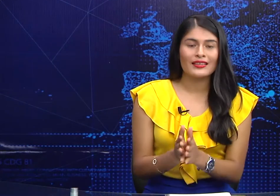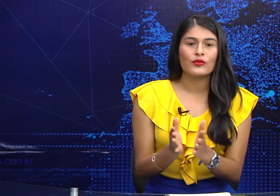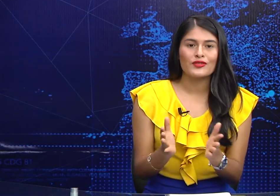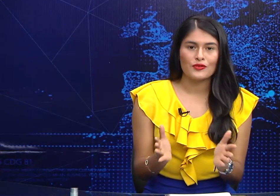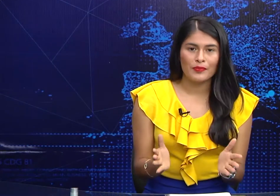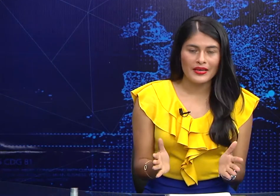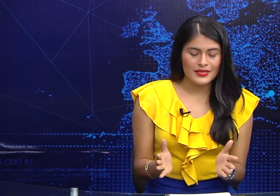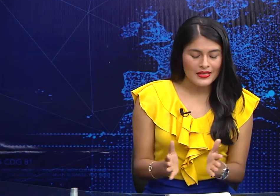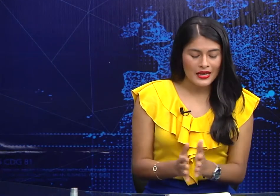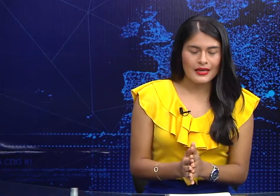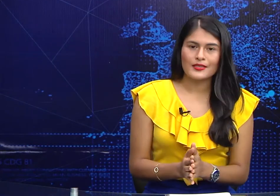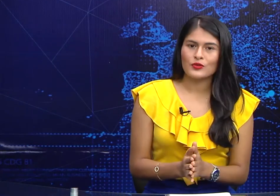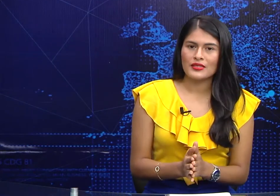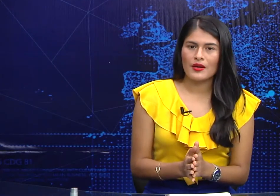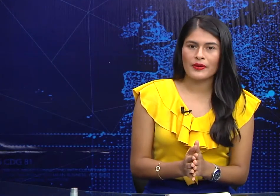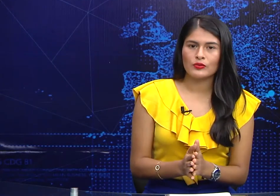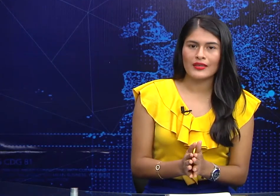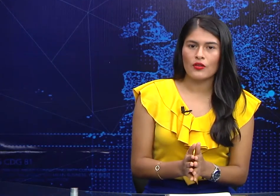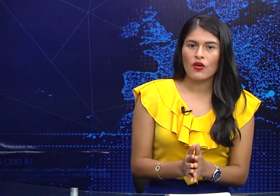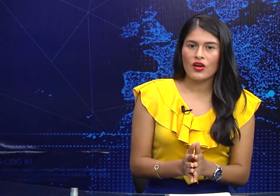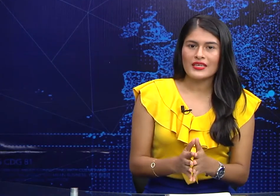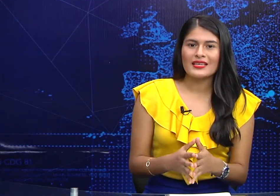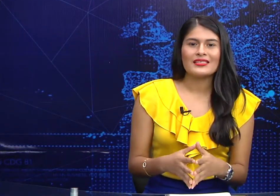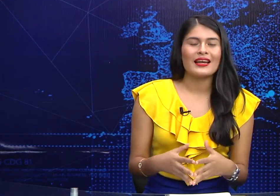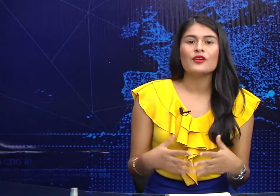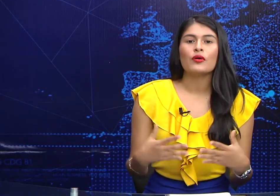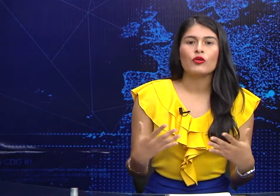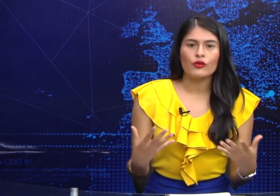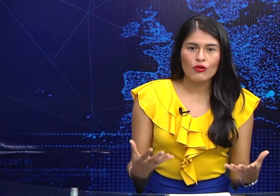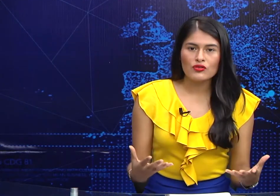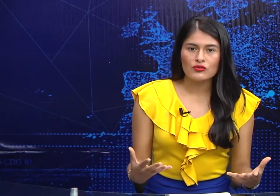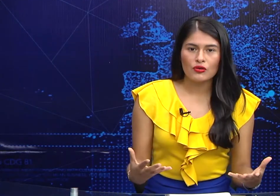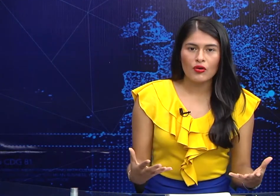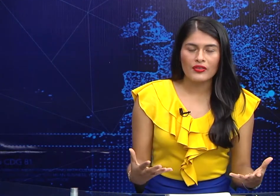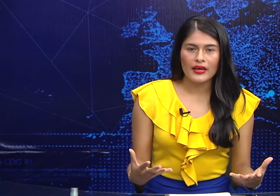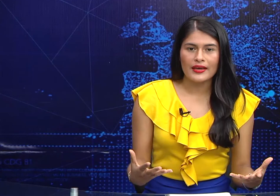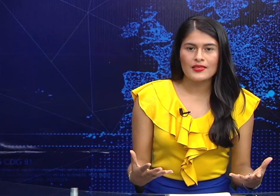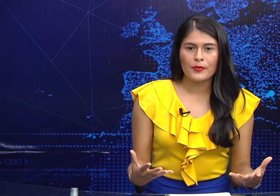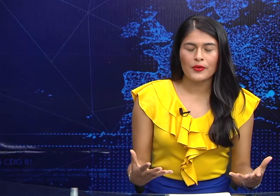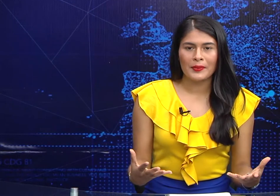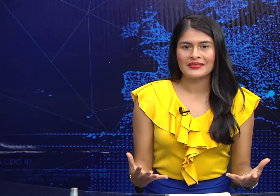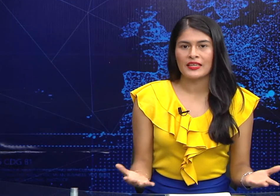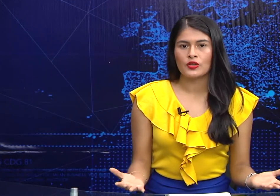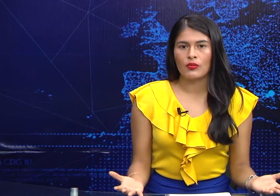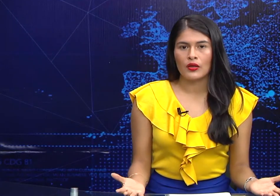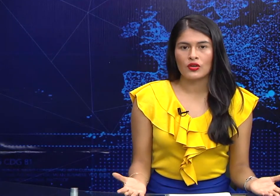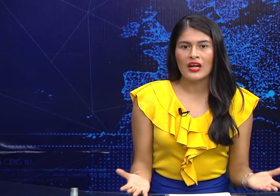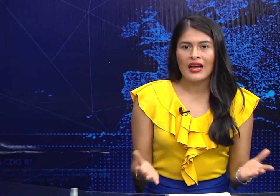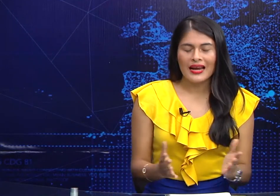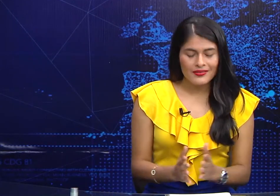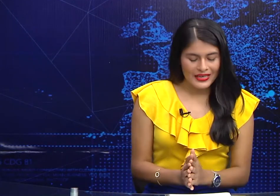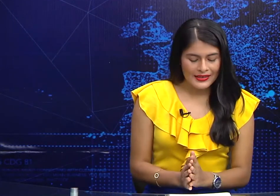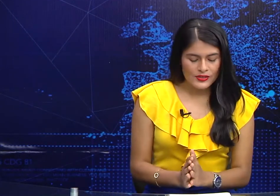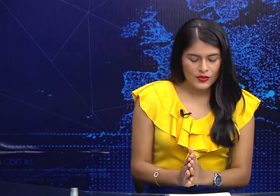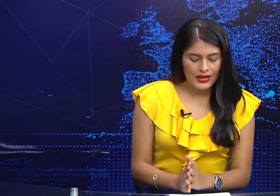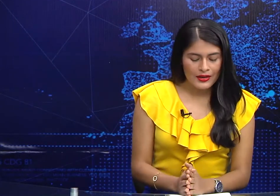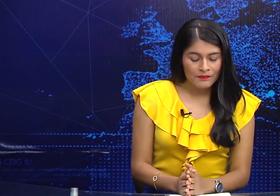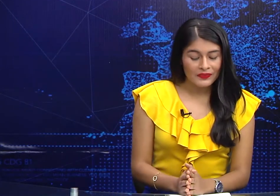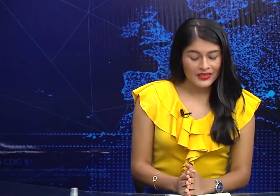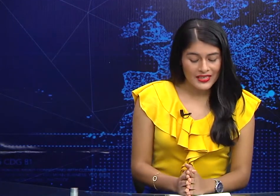nuestro país. Así que usted se ha preguntado quién será el nuevo rostro de este programa tan innovador a nivel nacional. ¿Quién